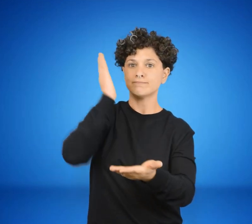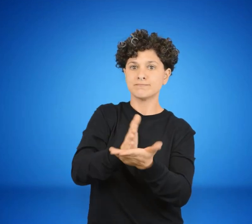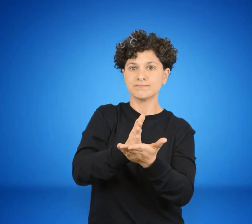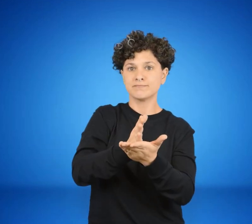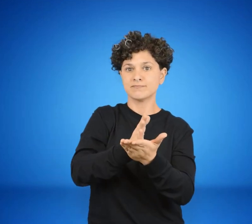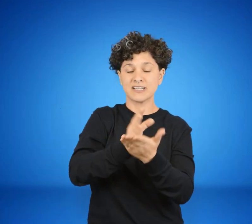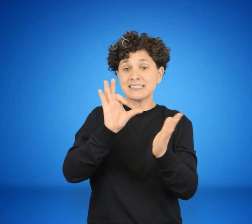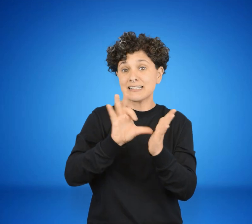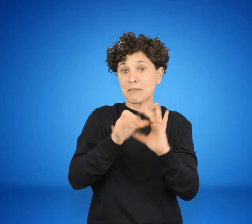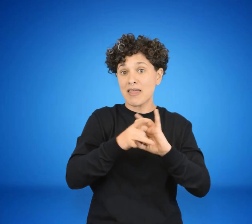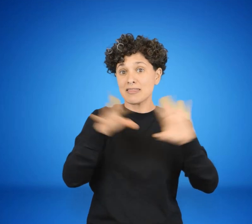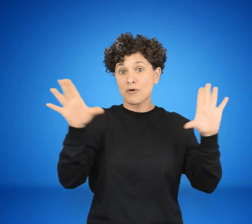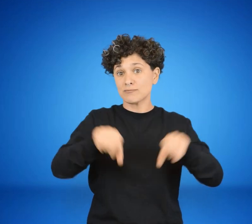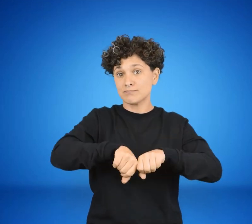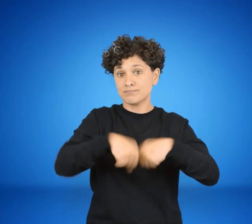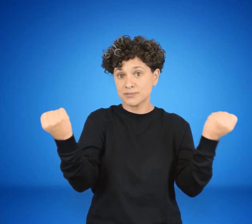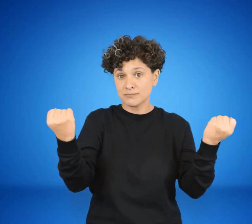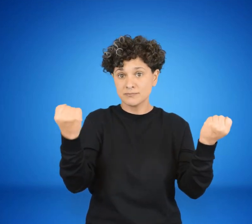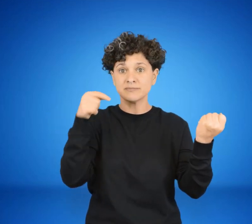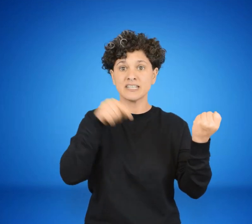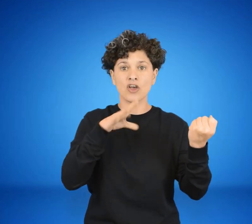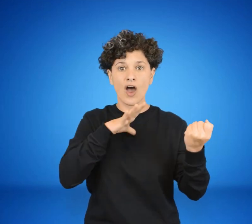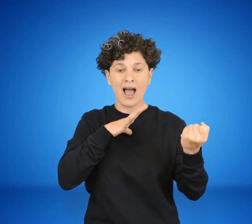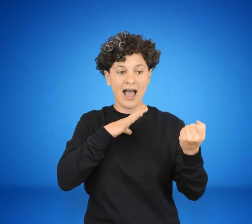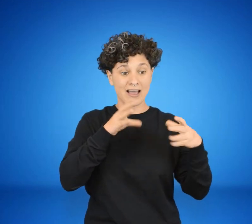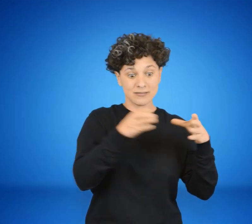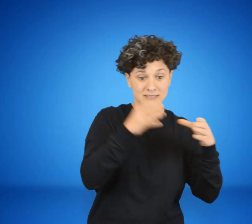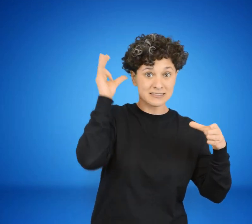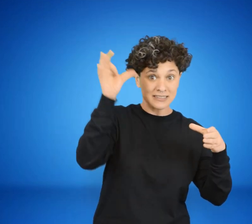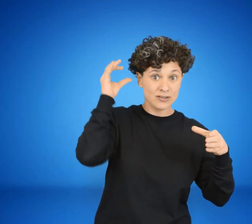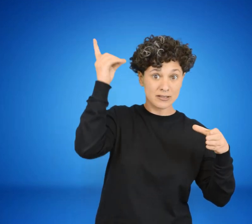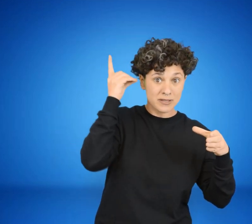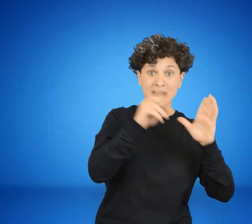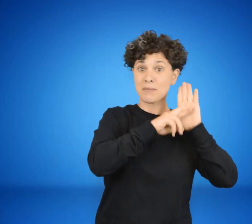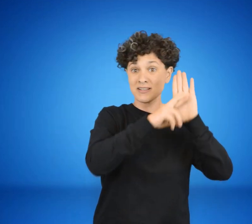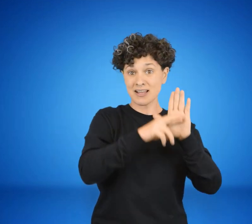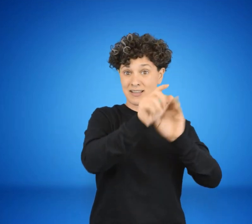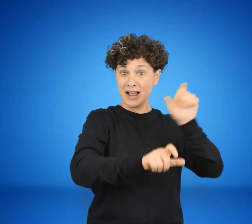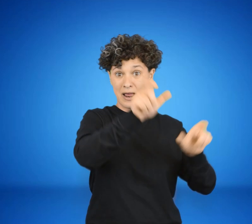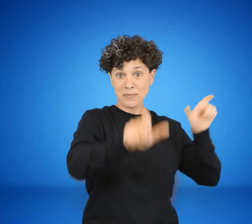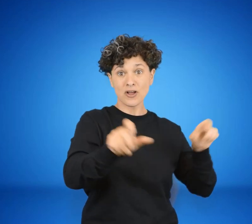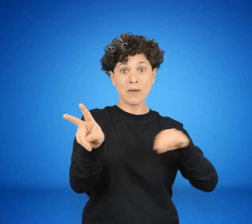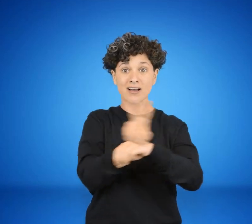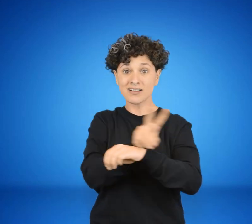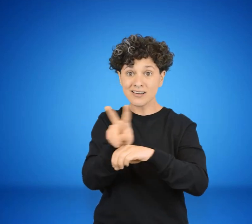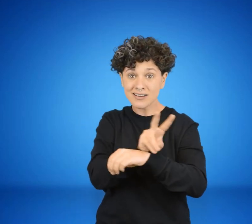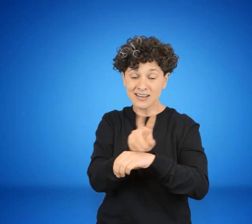privó al sistema democrático del contralor que el órgano ejecutivo tiene que tener,